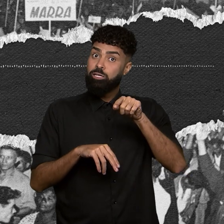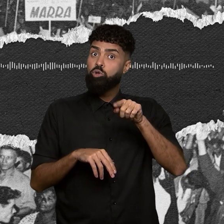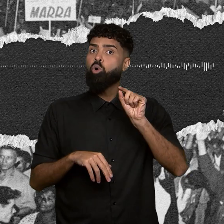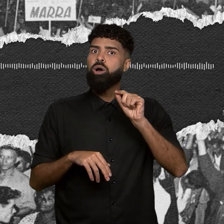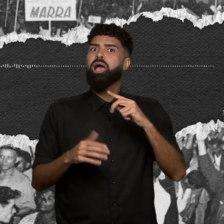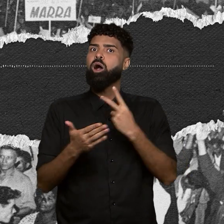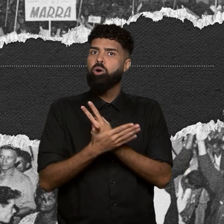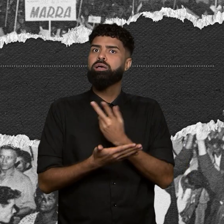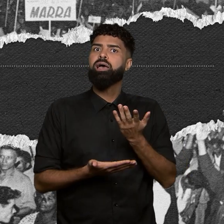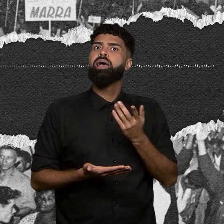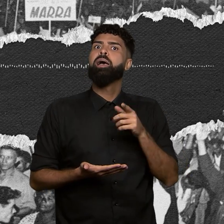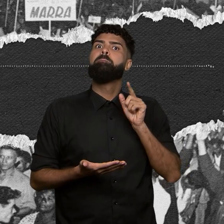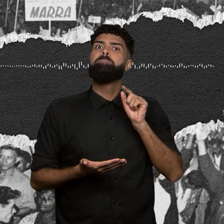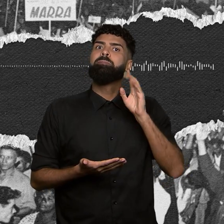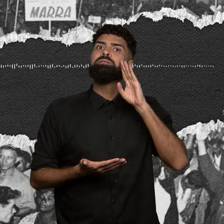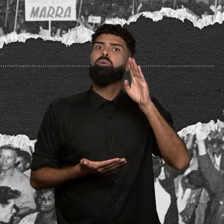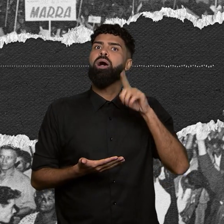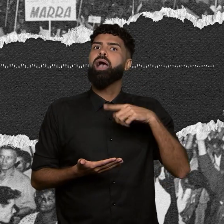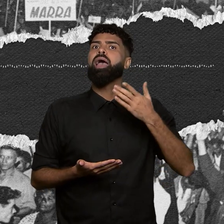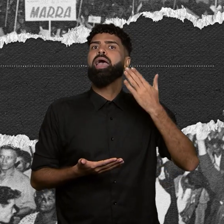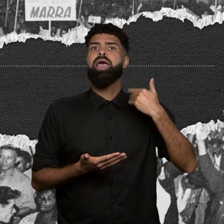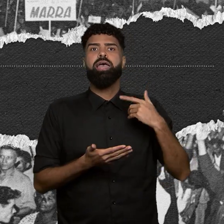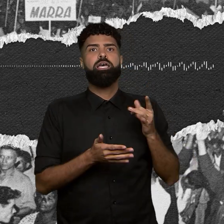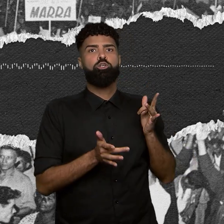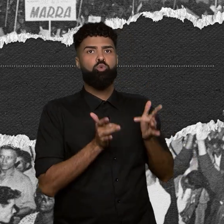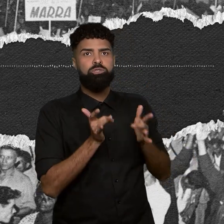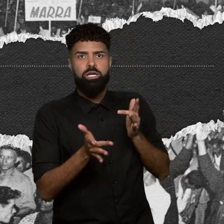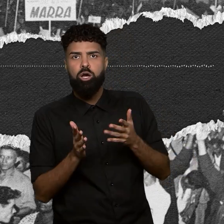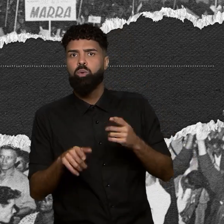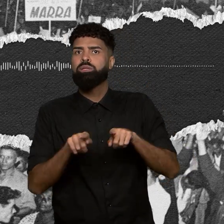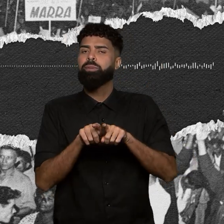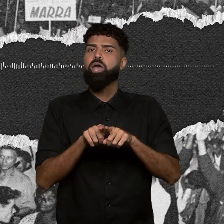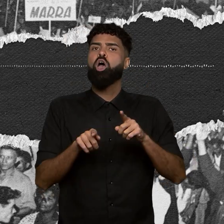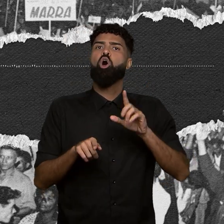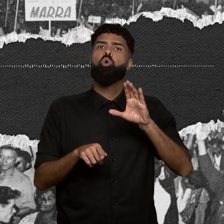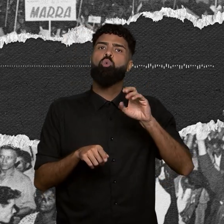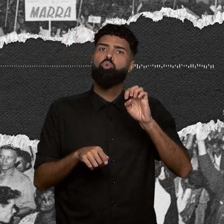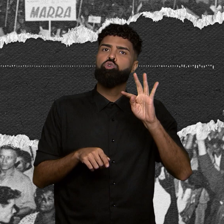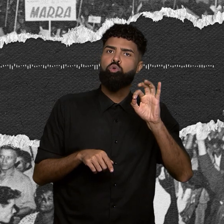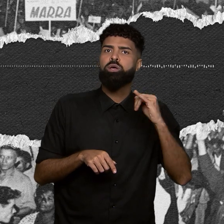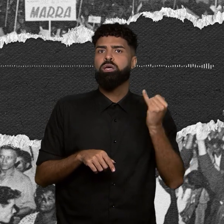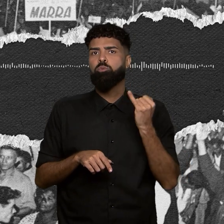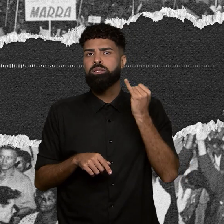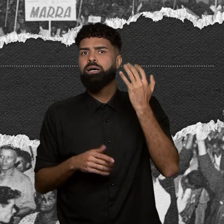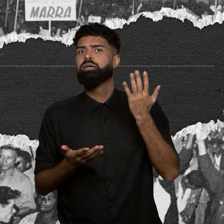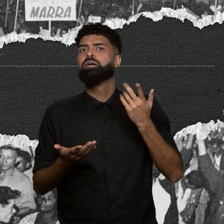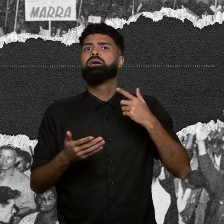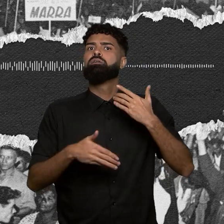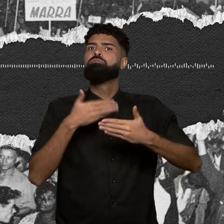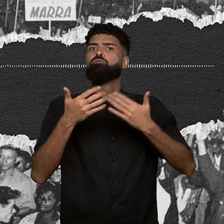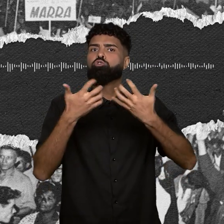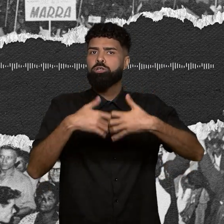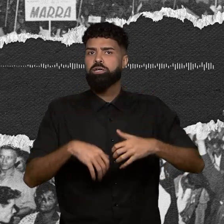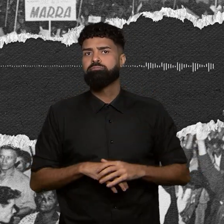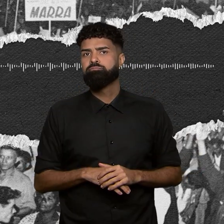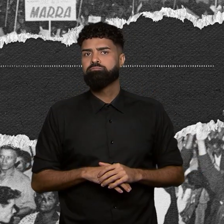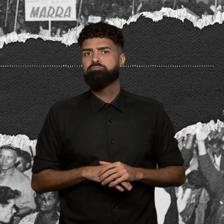baseados em exclusão de custos importantes no custo e produção da força de trabalho. E se o salário é baixo,